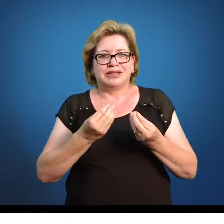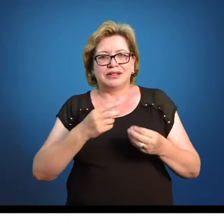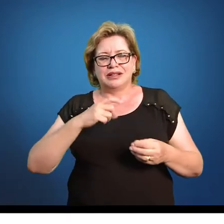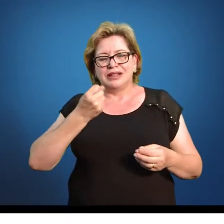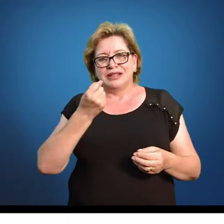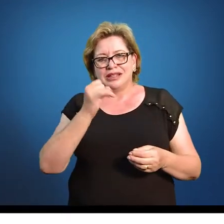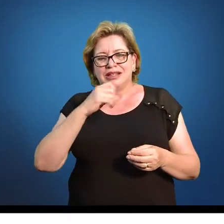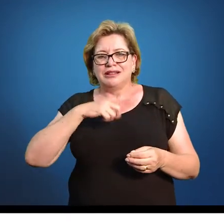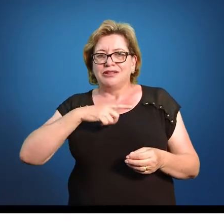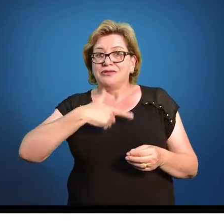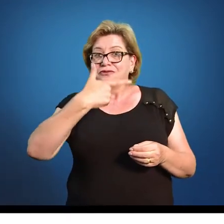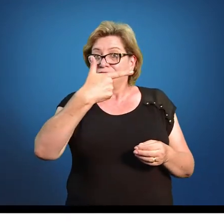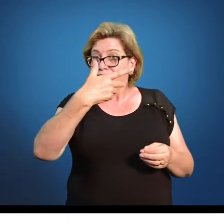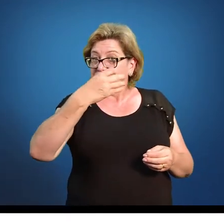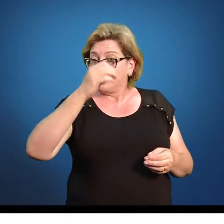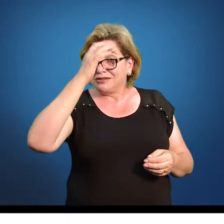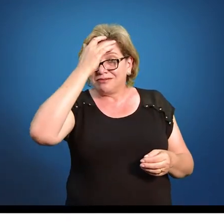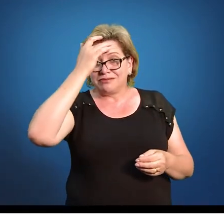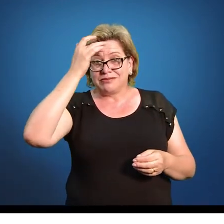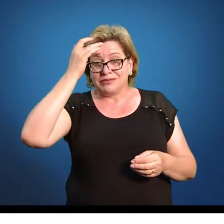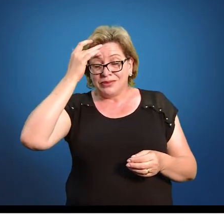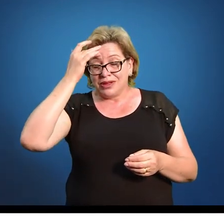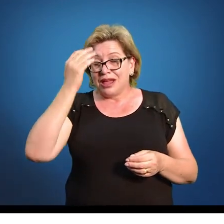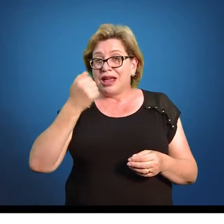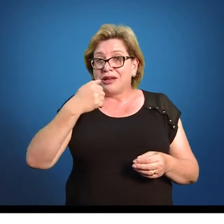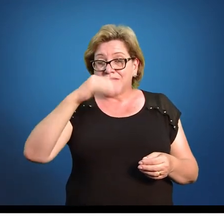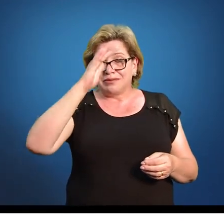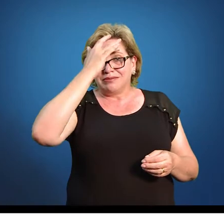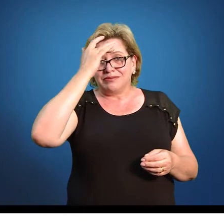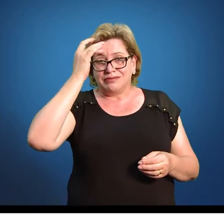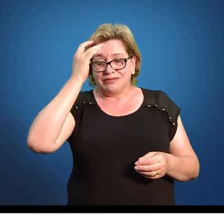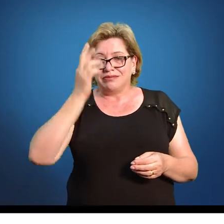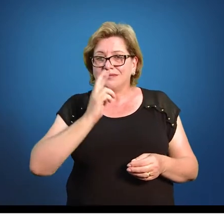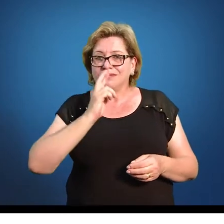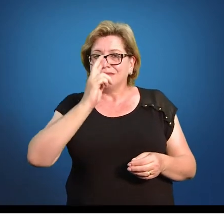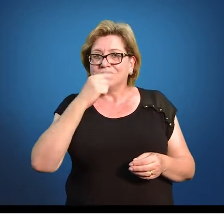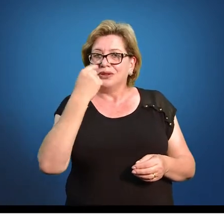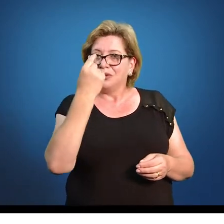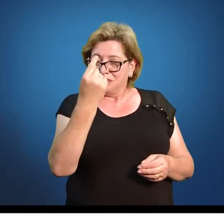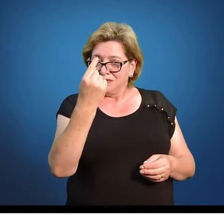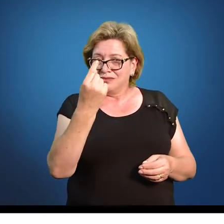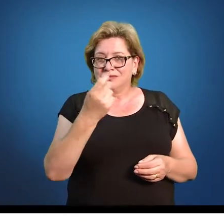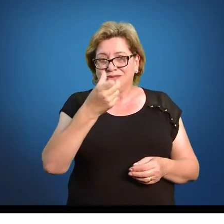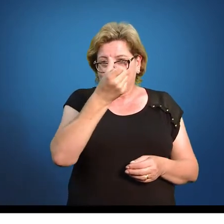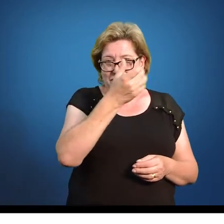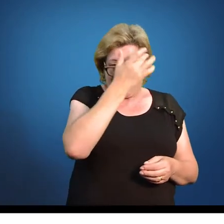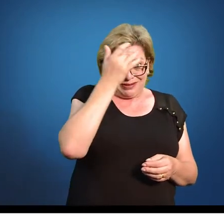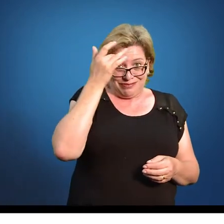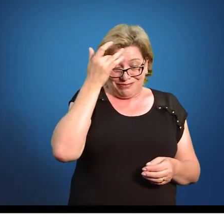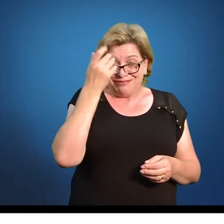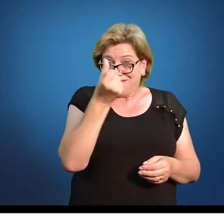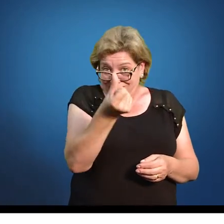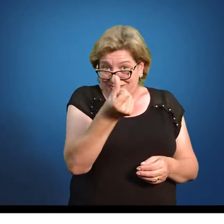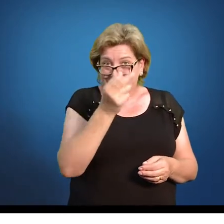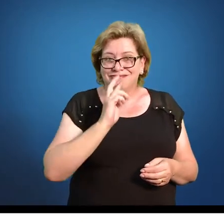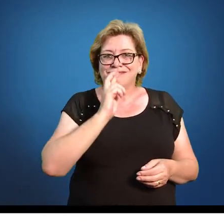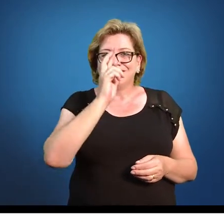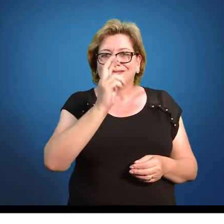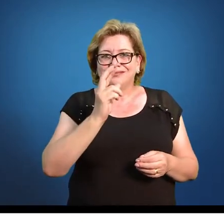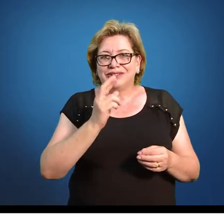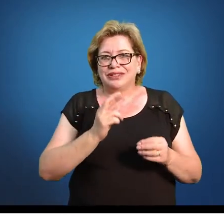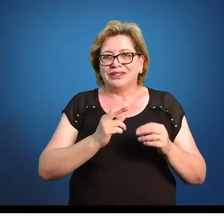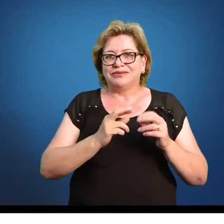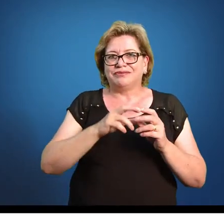tenho 20 valores e a maioria que apareceu foi o número 1 é 6 vezes, aí eu consigo fazer uma conexão. Ah, de